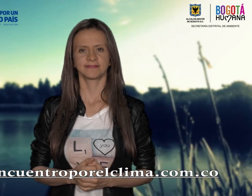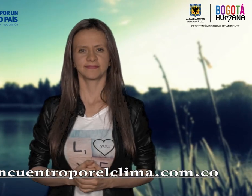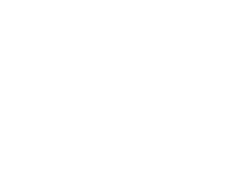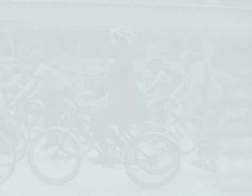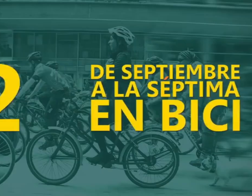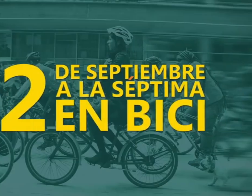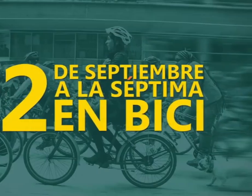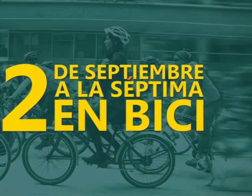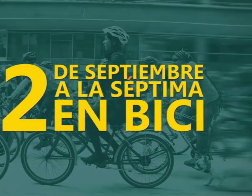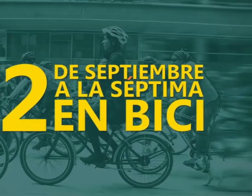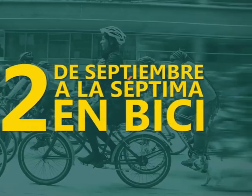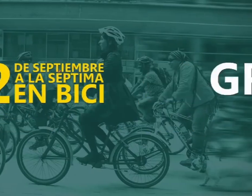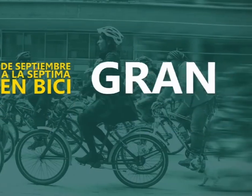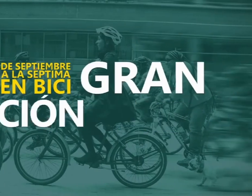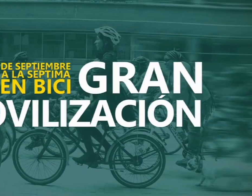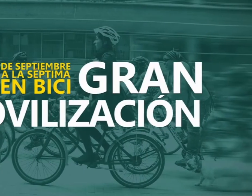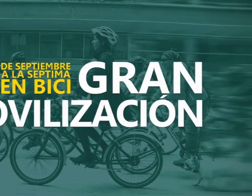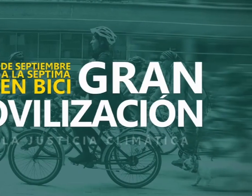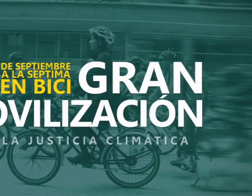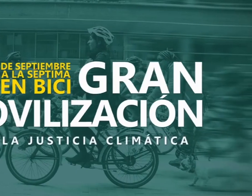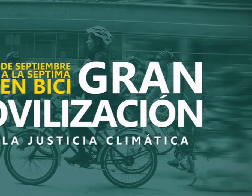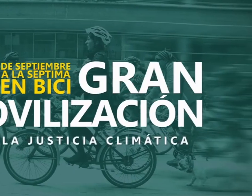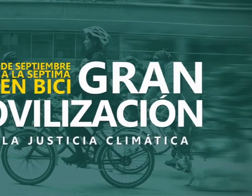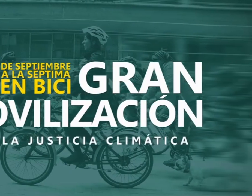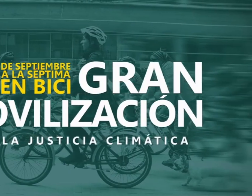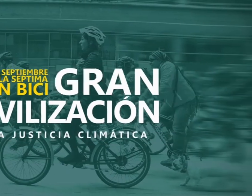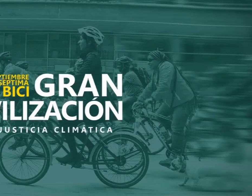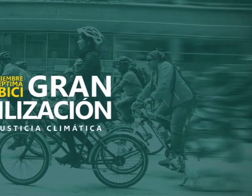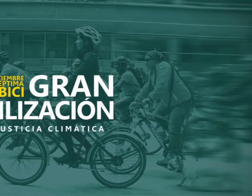www.encuentroporeclima.com.com www